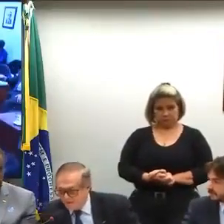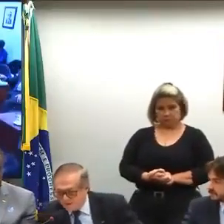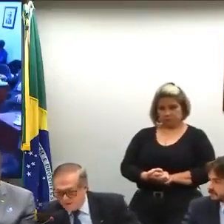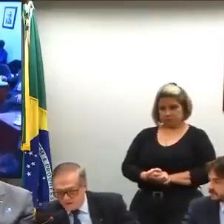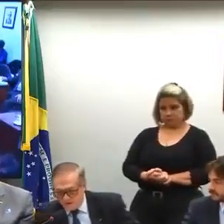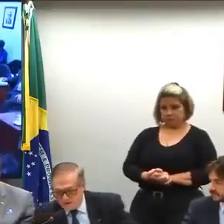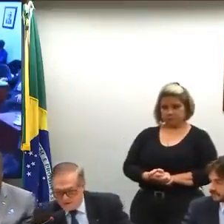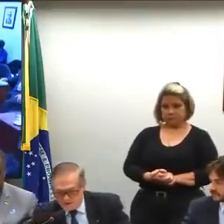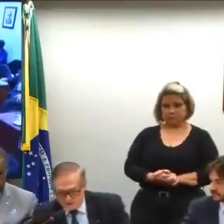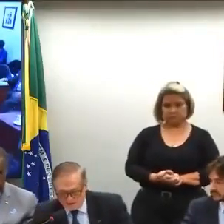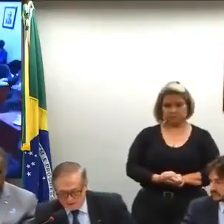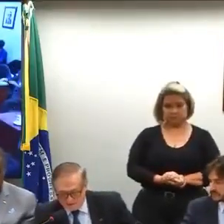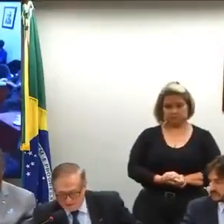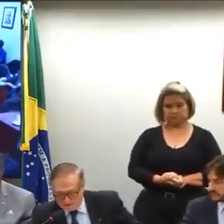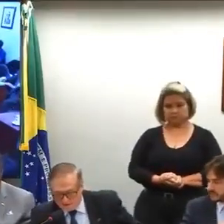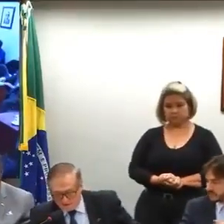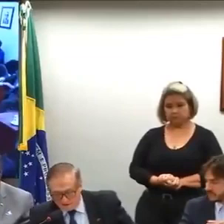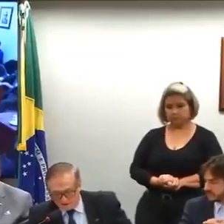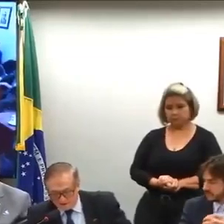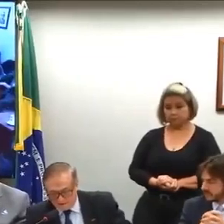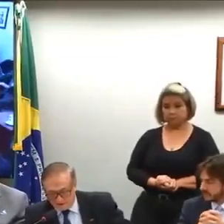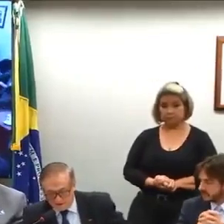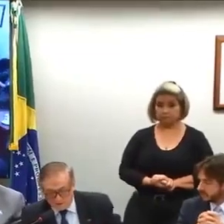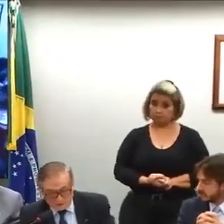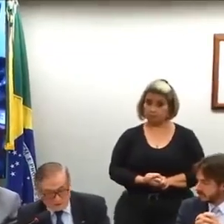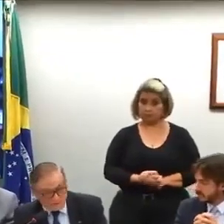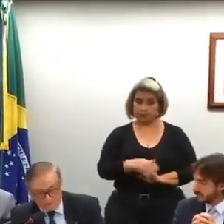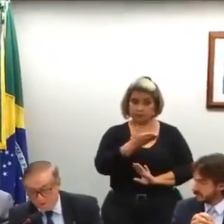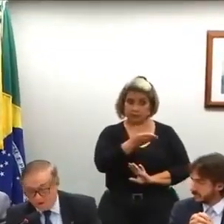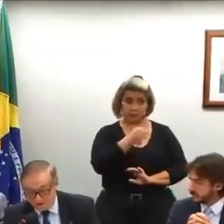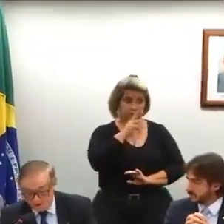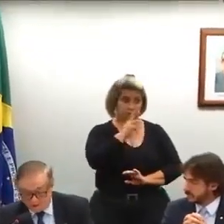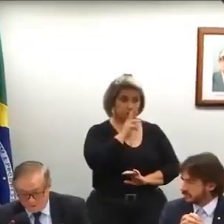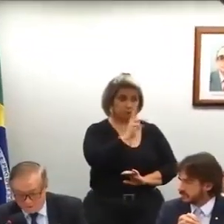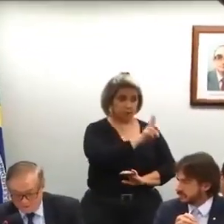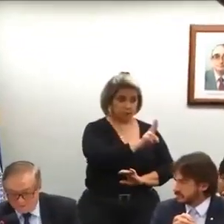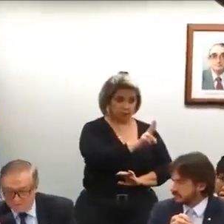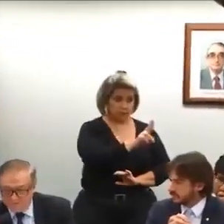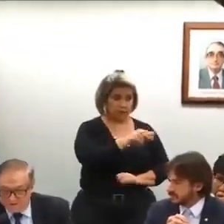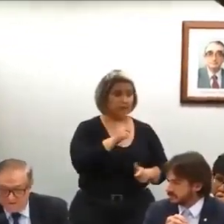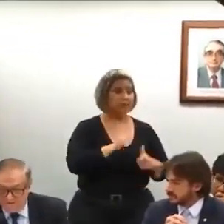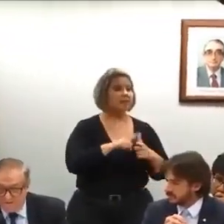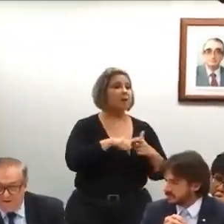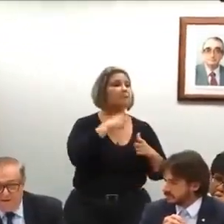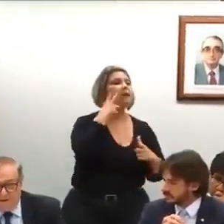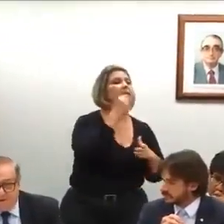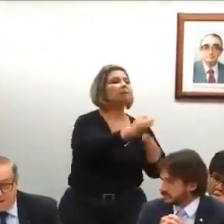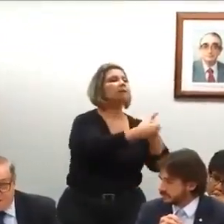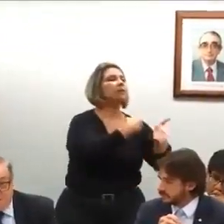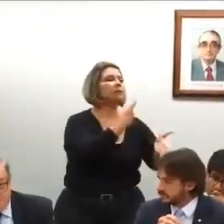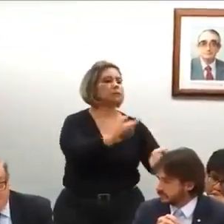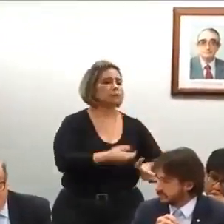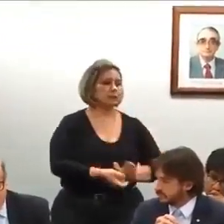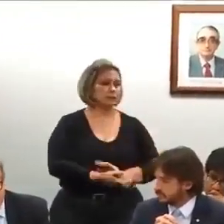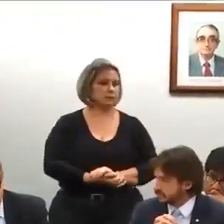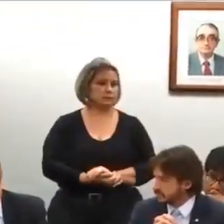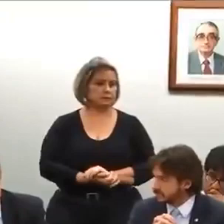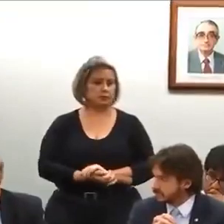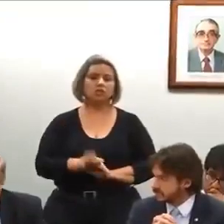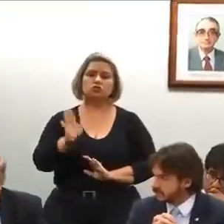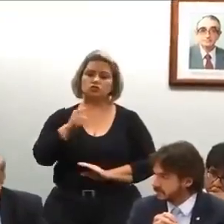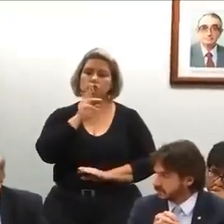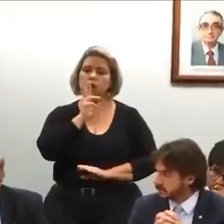Bem, se a senhora não espera nenhuma resposta, para quem faz pergunta? Eu já respondi a várias,